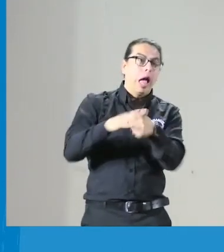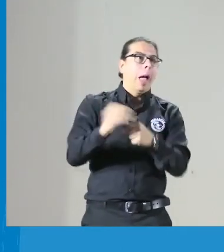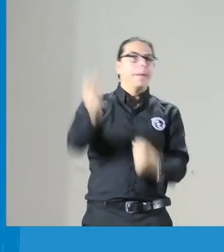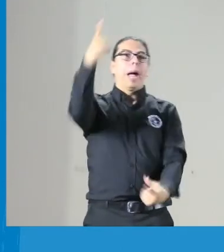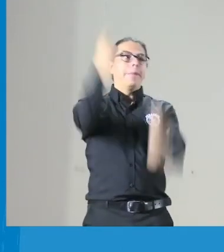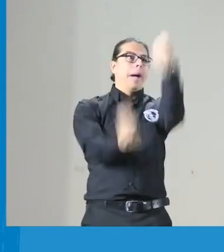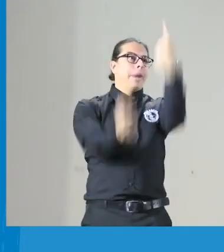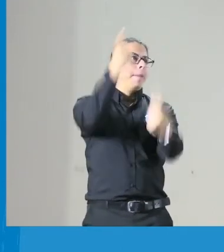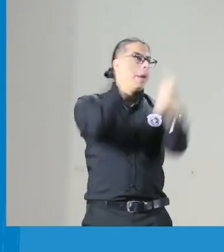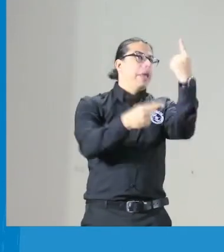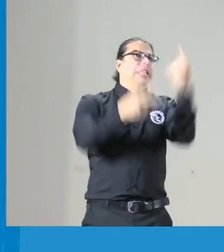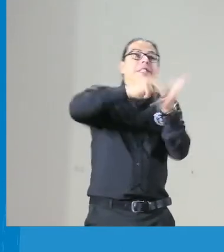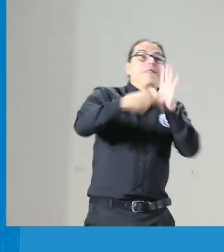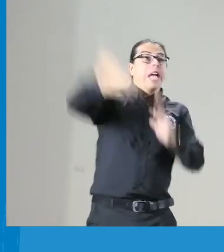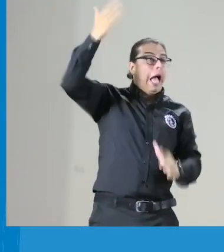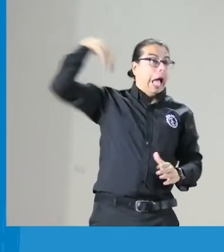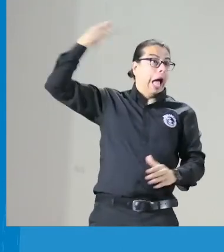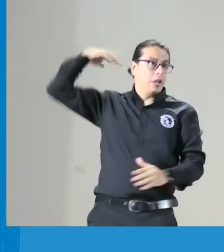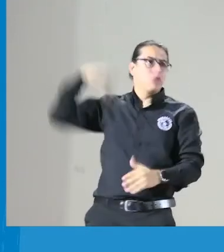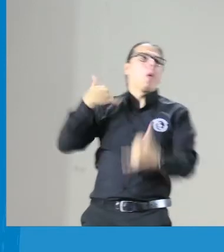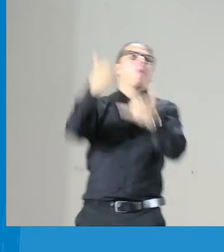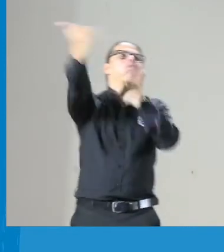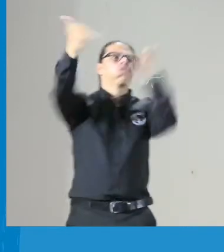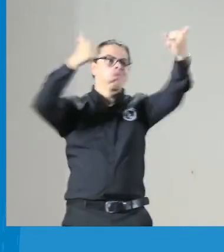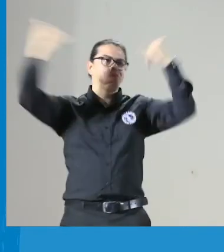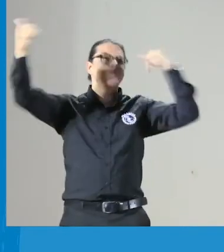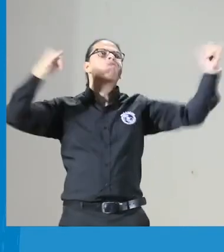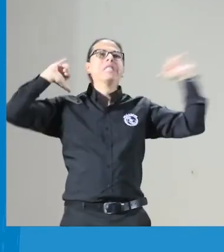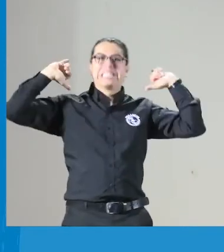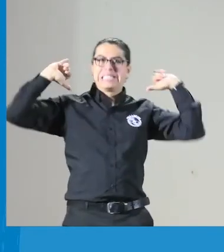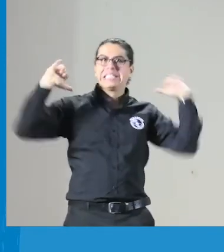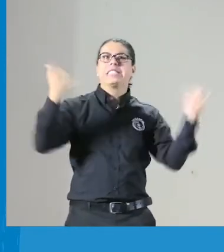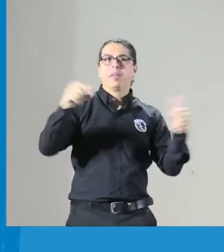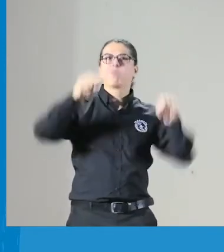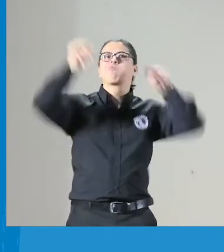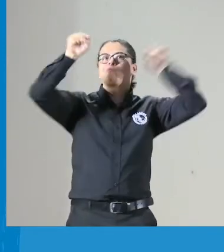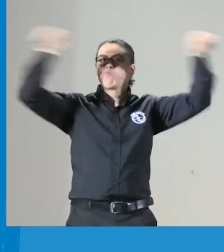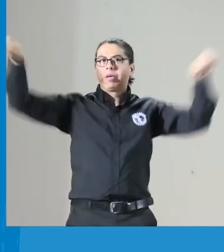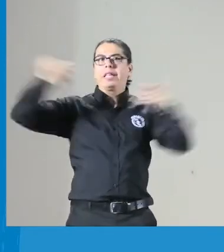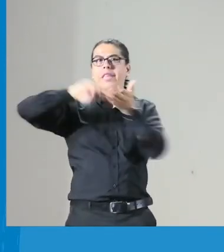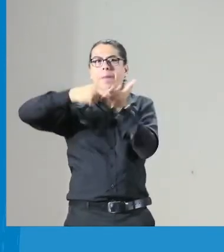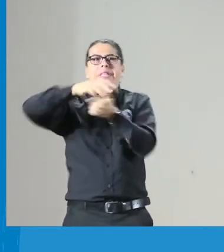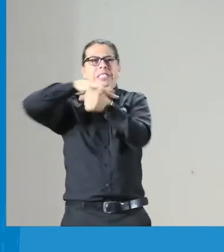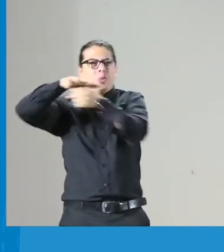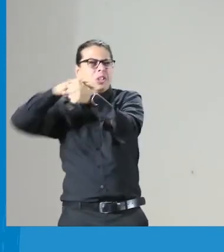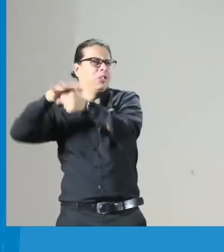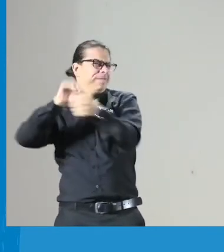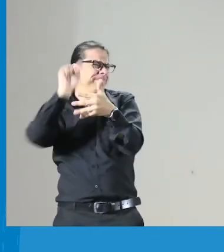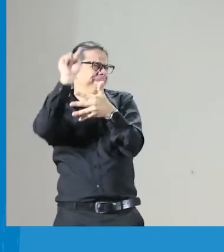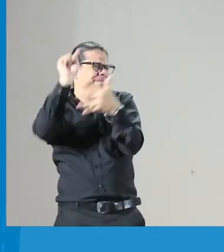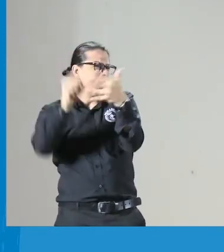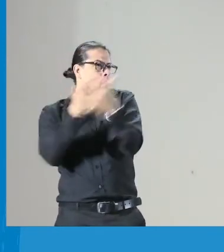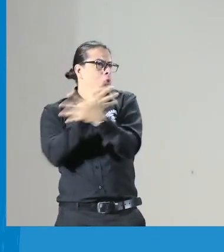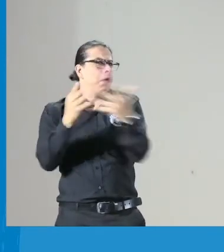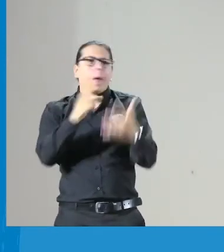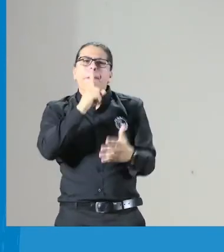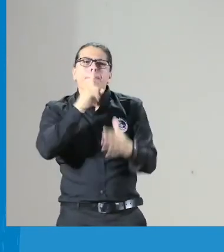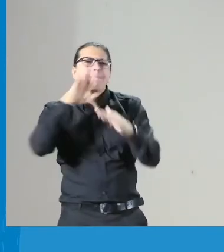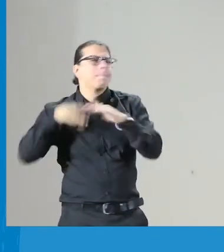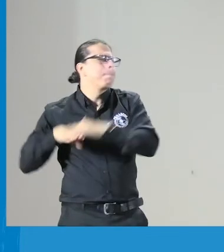Habían, hay una y otra situación que surgía. Anteriormente, ya había situaciones con